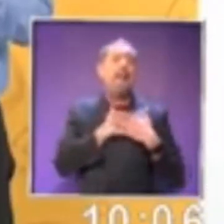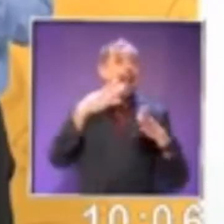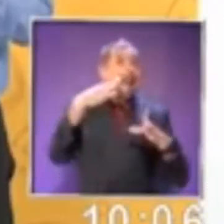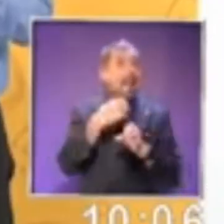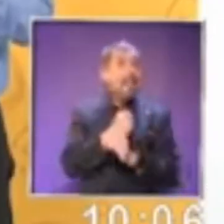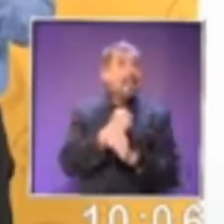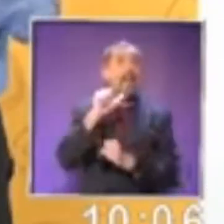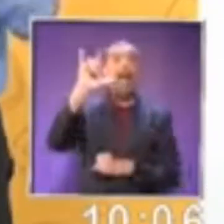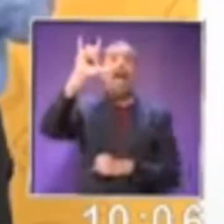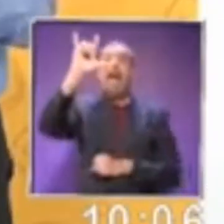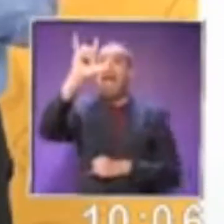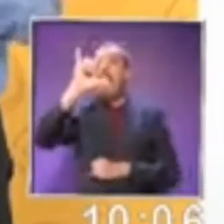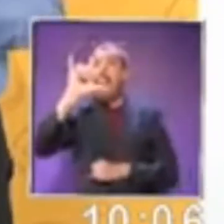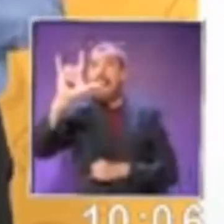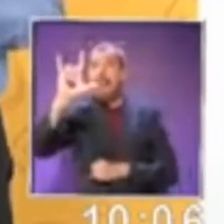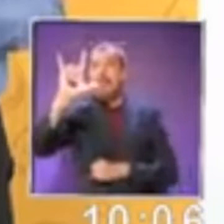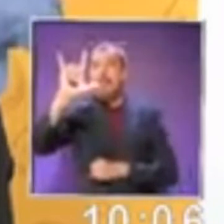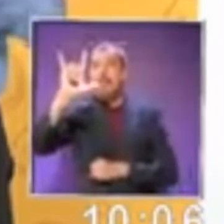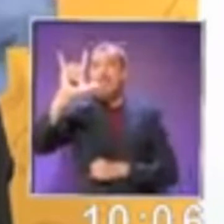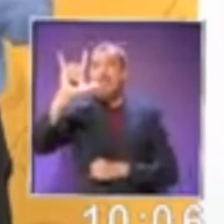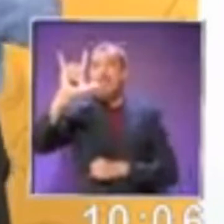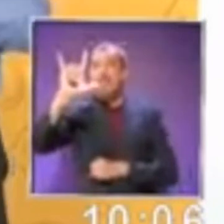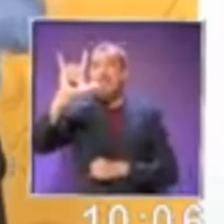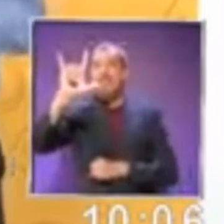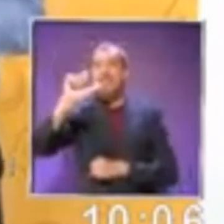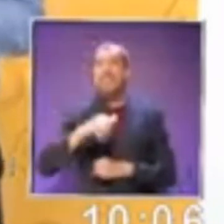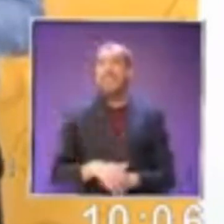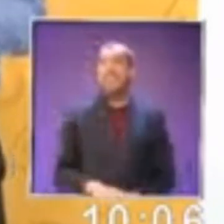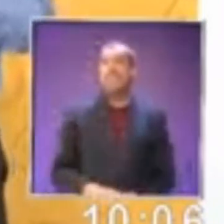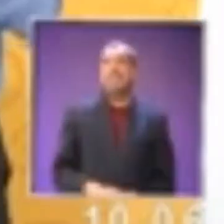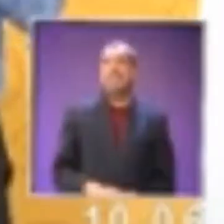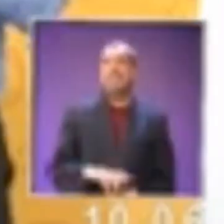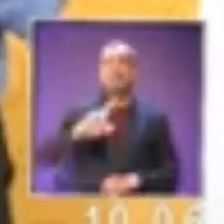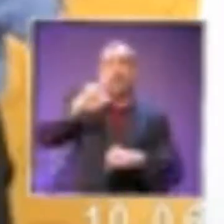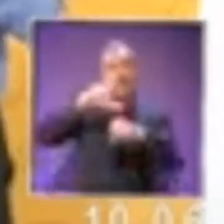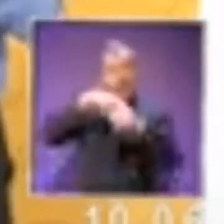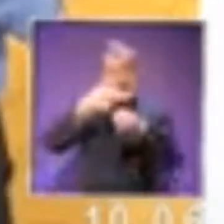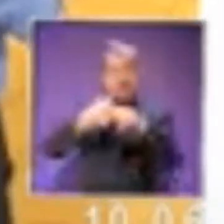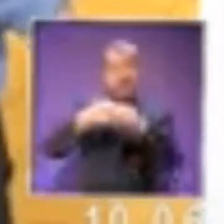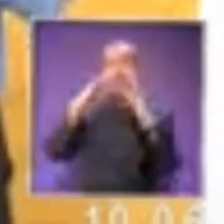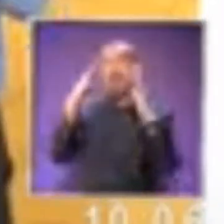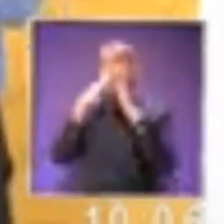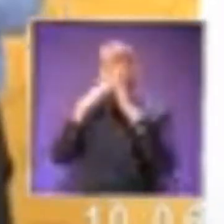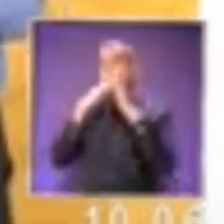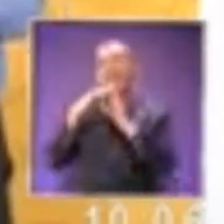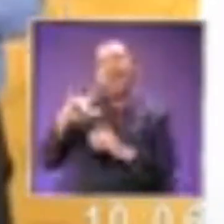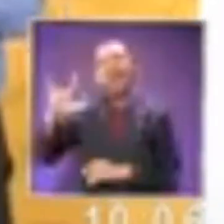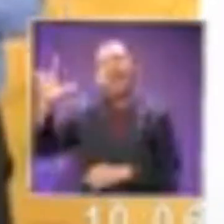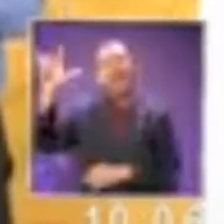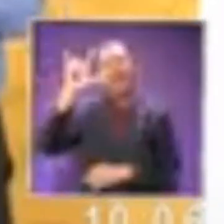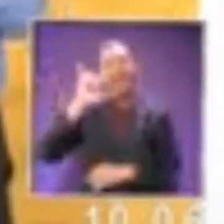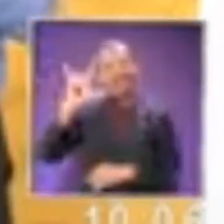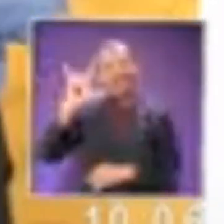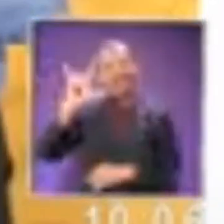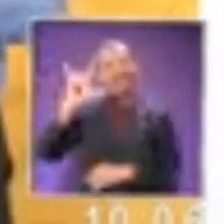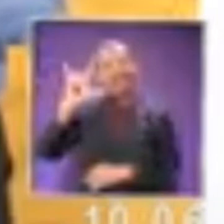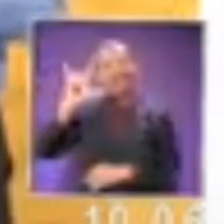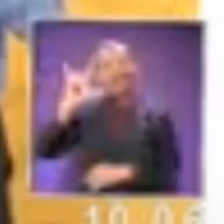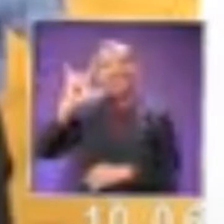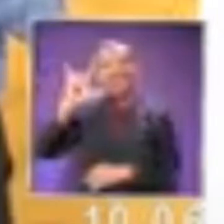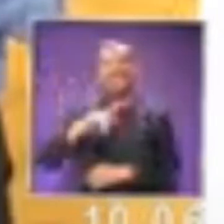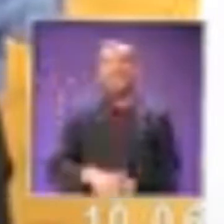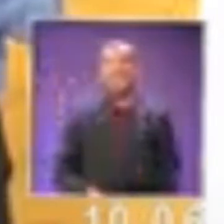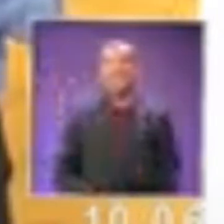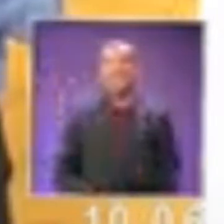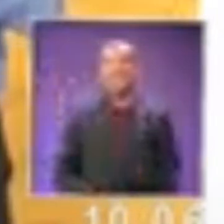I love you. Ok. Repetimos en casa, por favor. I love you. Una vez más.